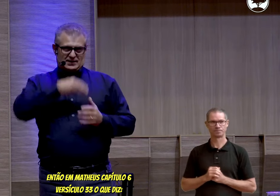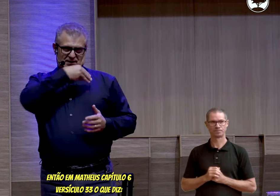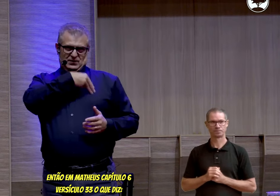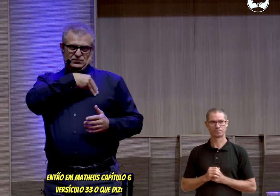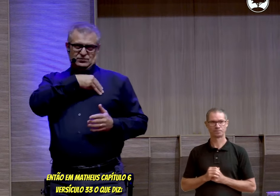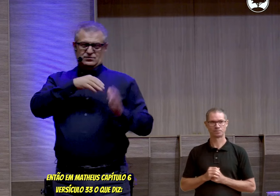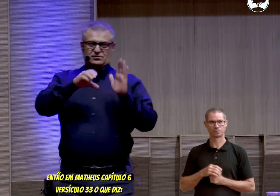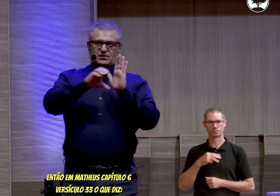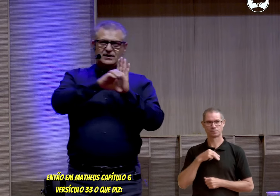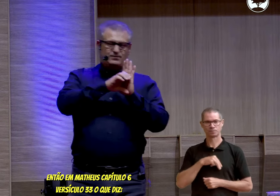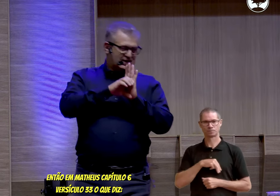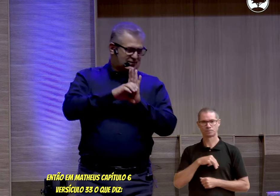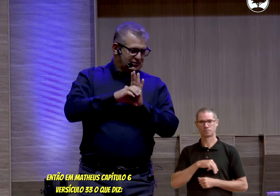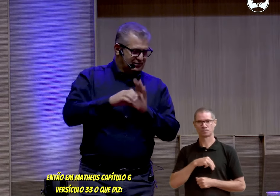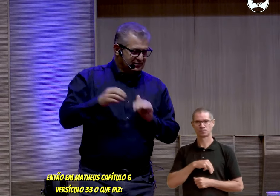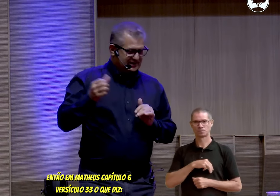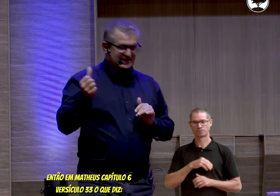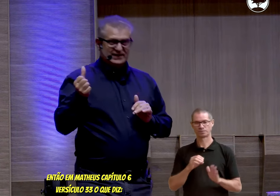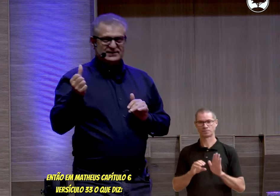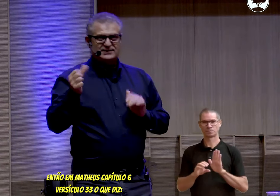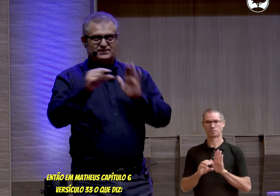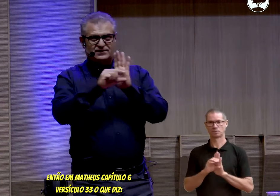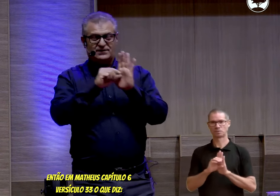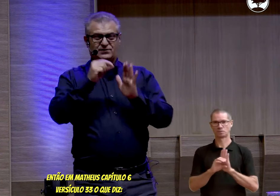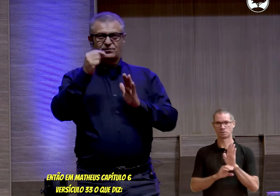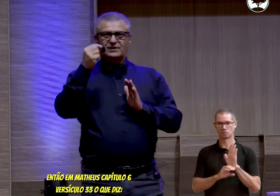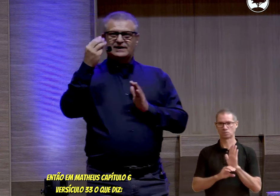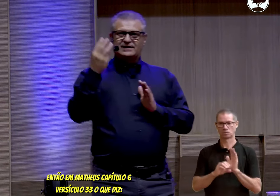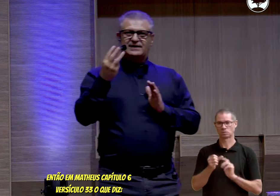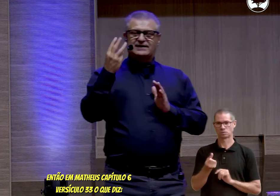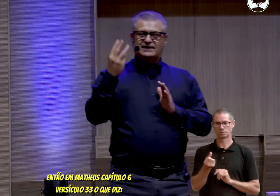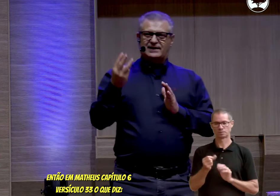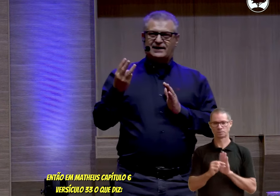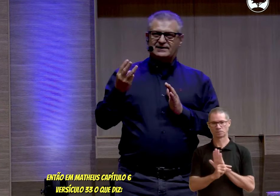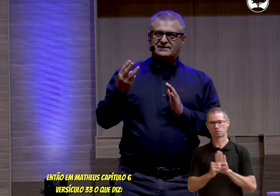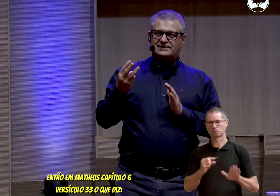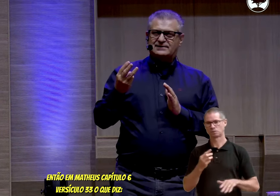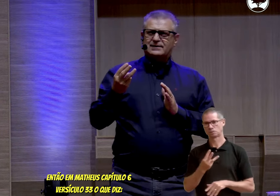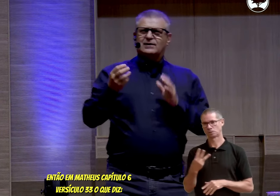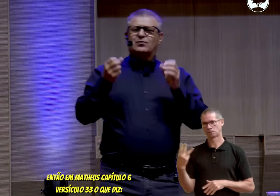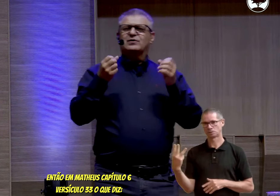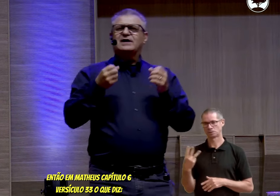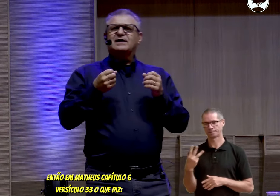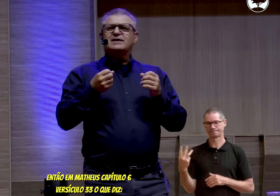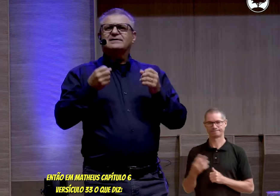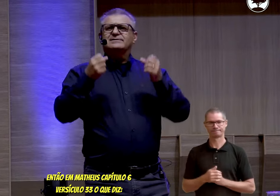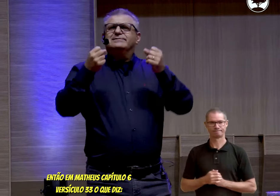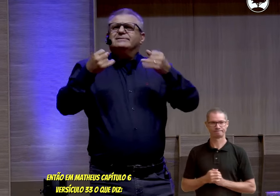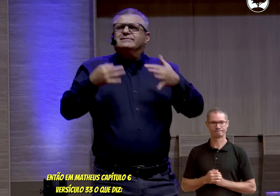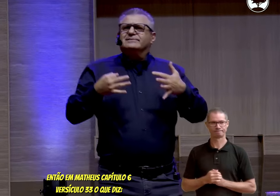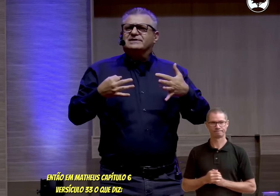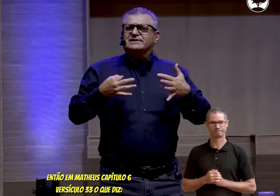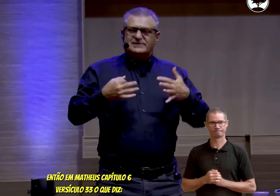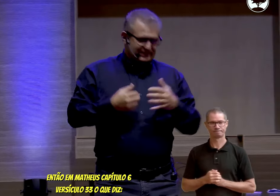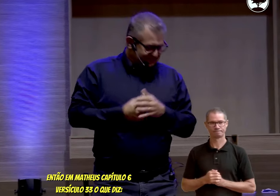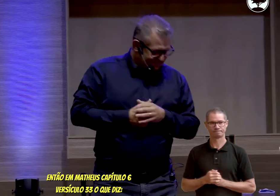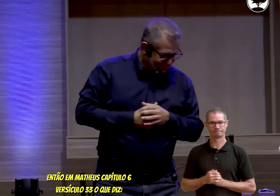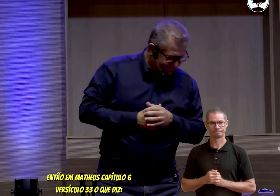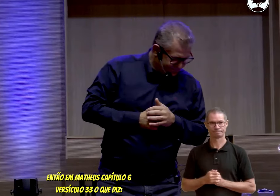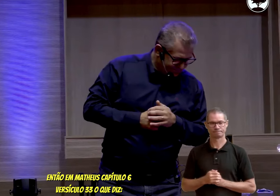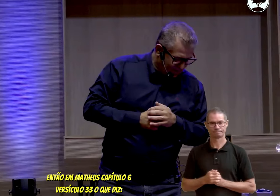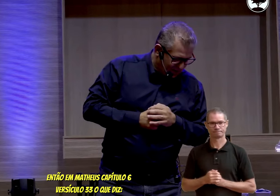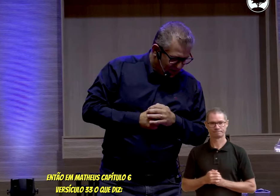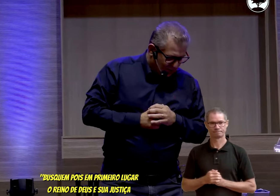então em Mateus, capítulo 6, versículo 33, o que que diz?